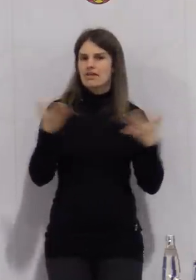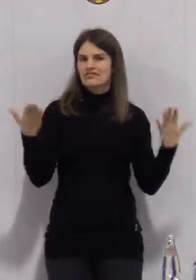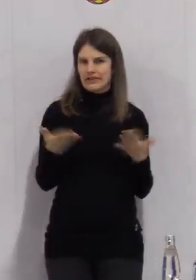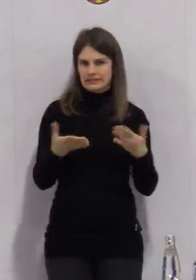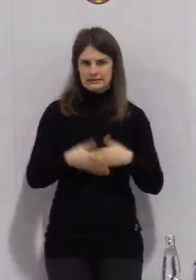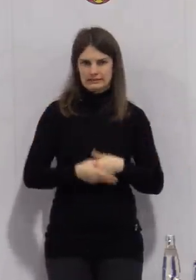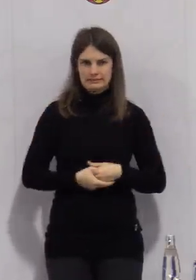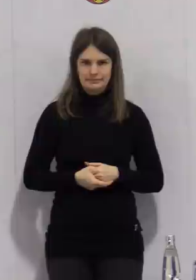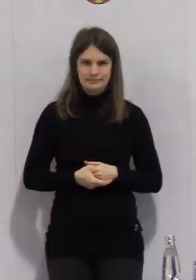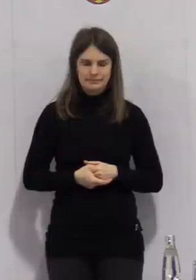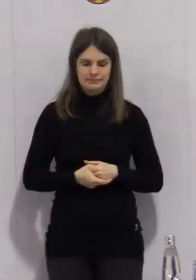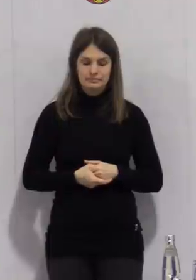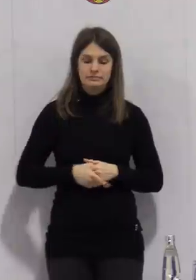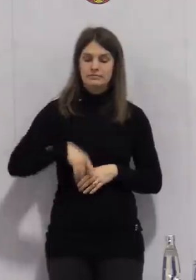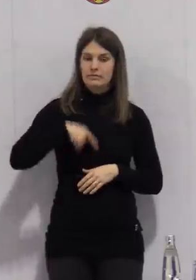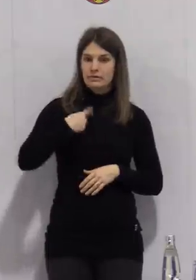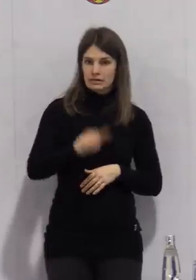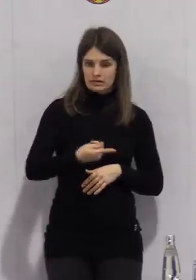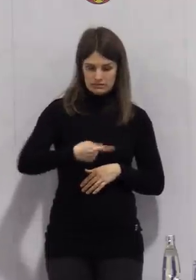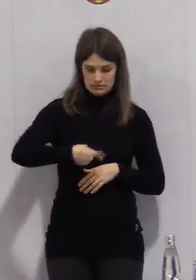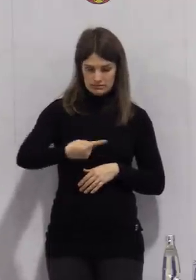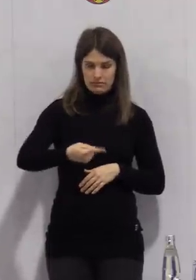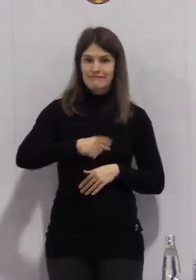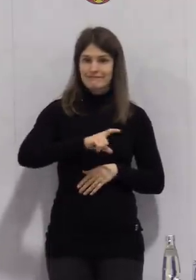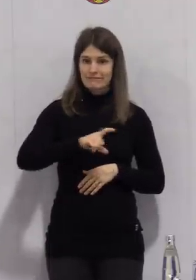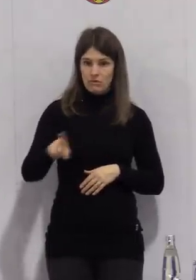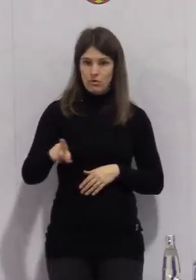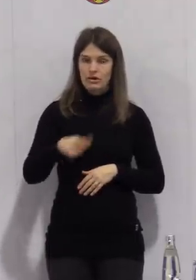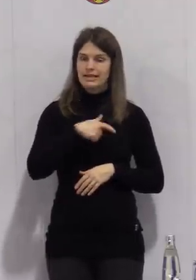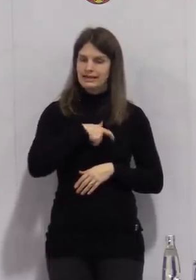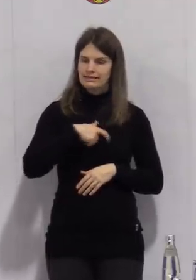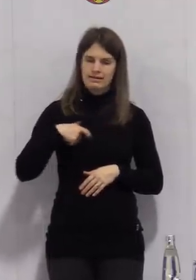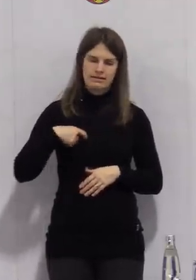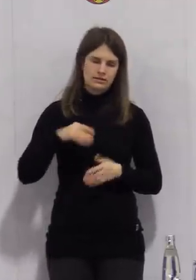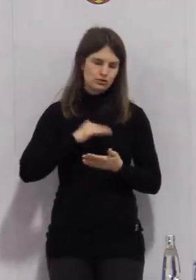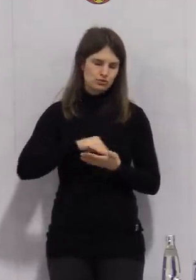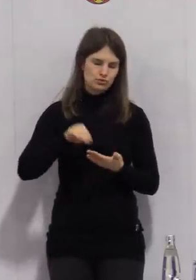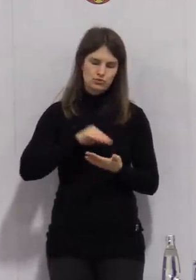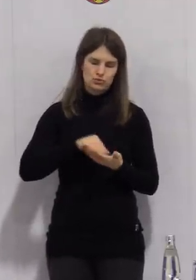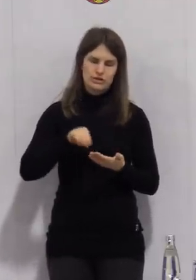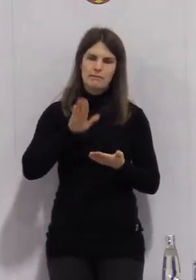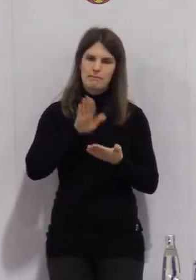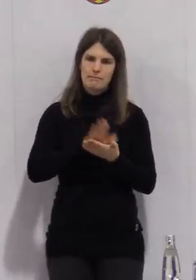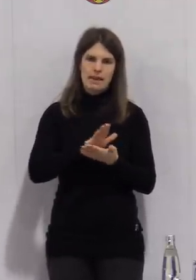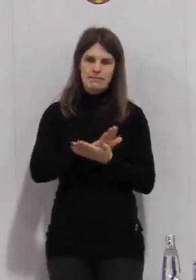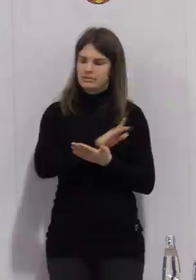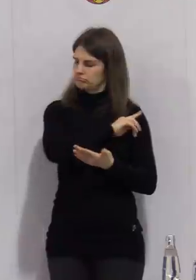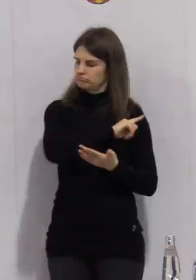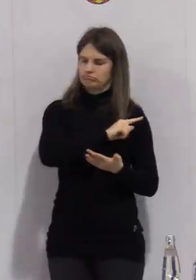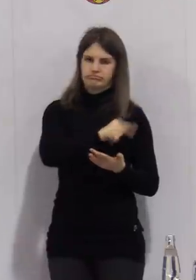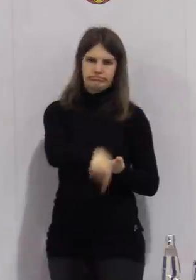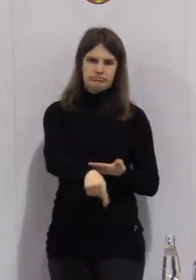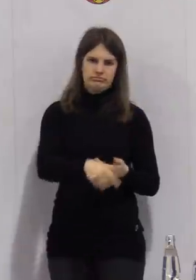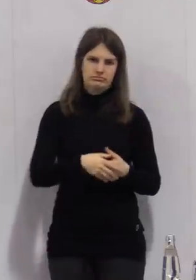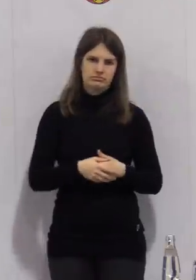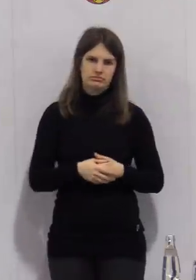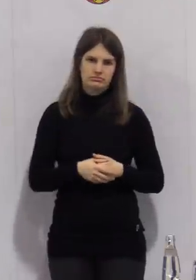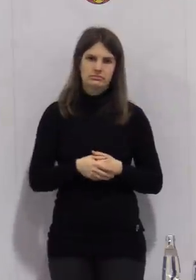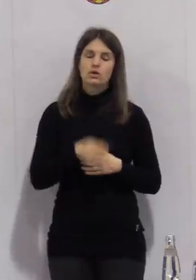In der kommenden Woche bleibt der bisherige Status für Kitas und Schulen noch bestehen. Das heißt